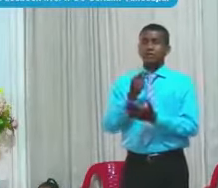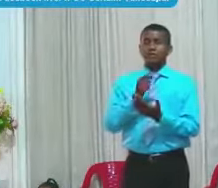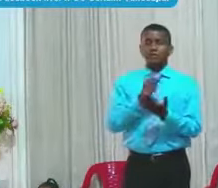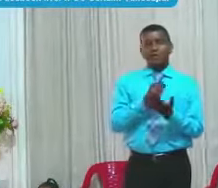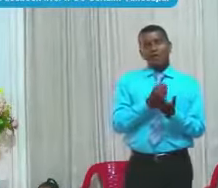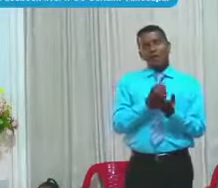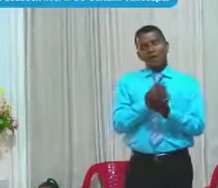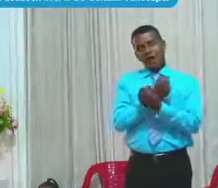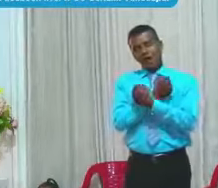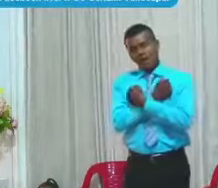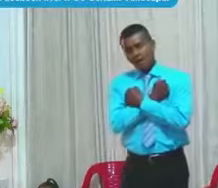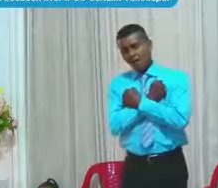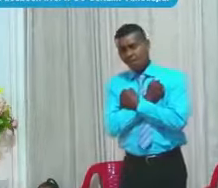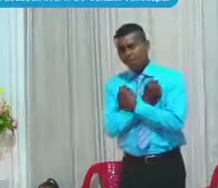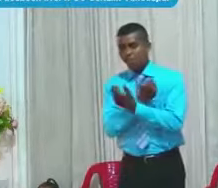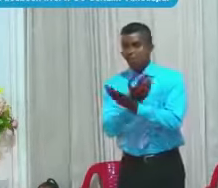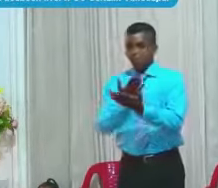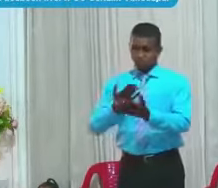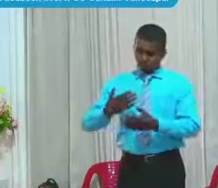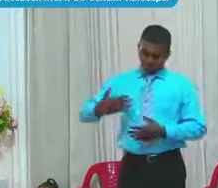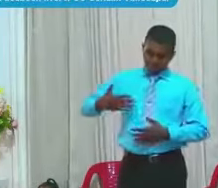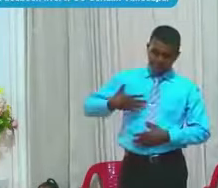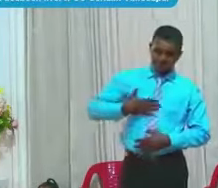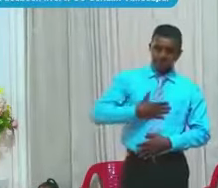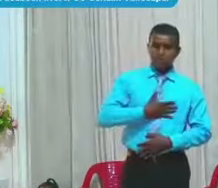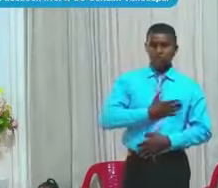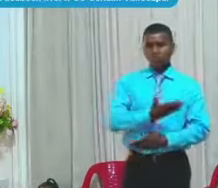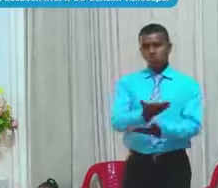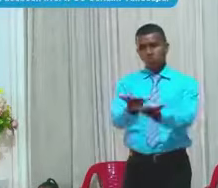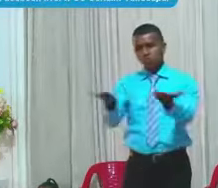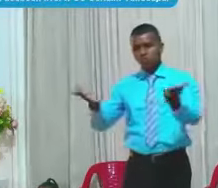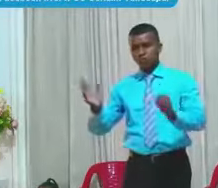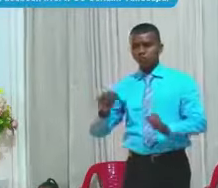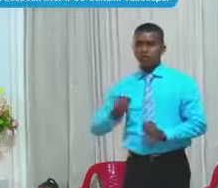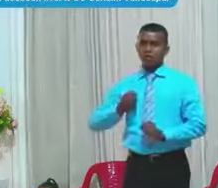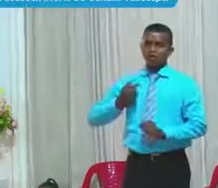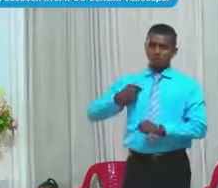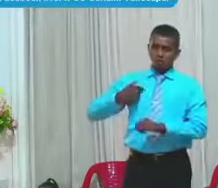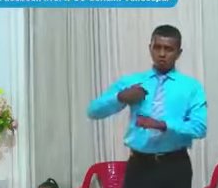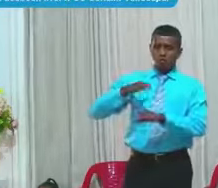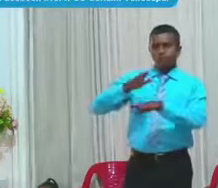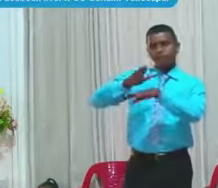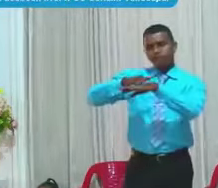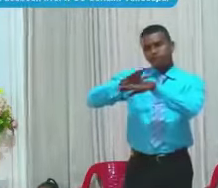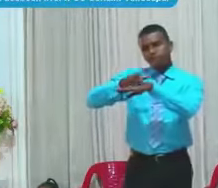Con cuerdas Cuerdas de misericordia Los he llamado Siempre